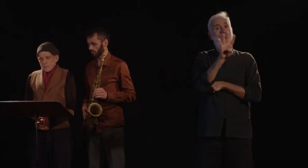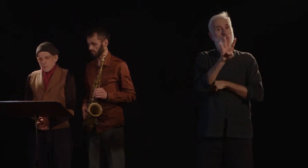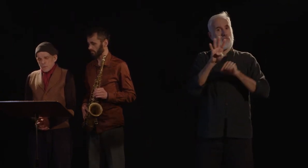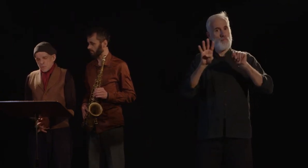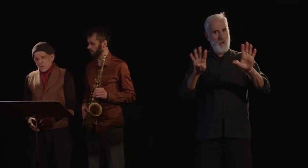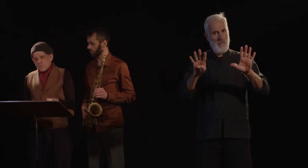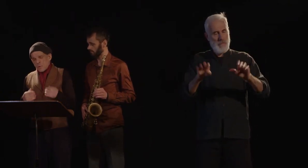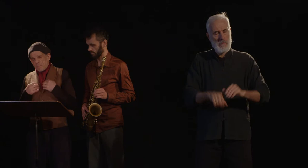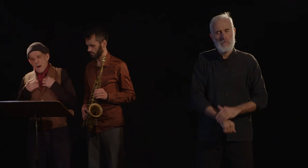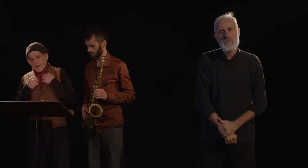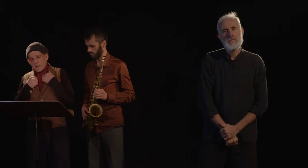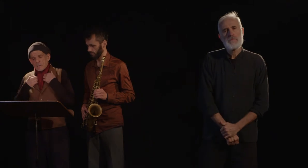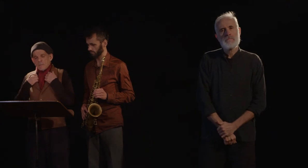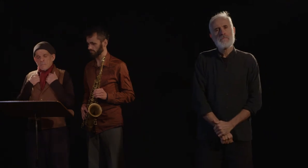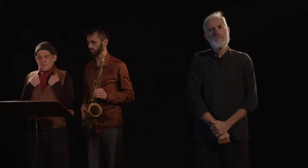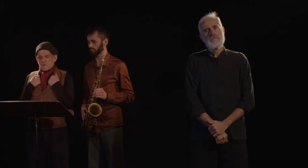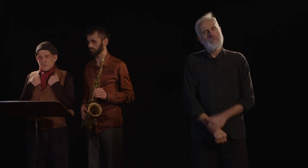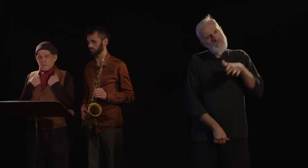Je ne suis pas, messieurs,